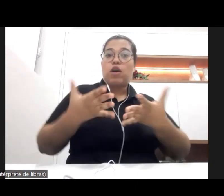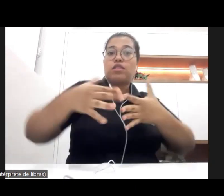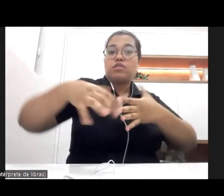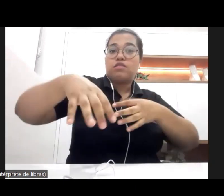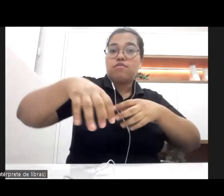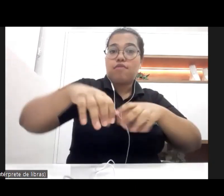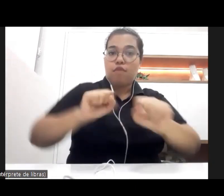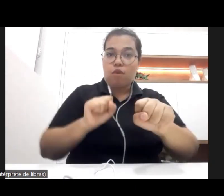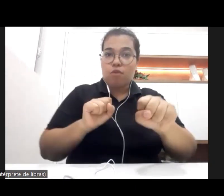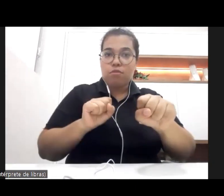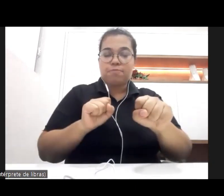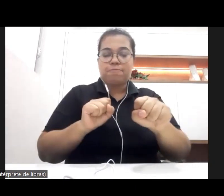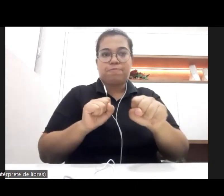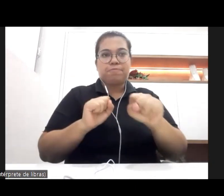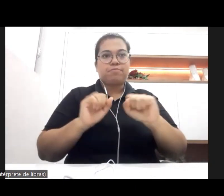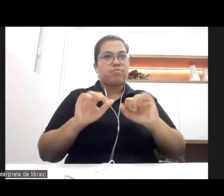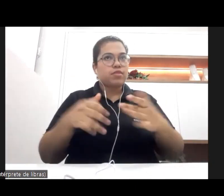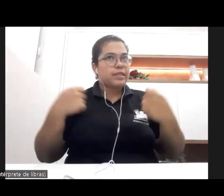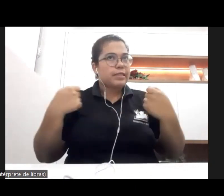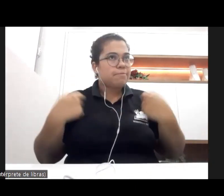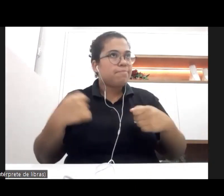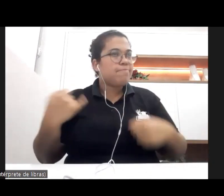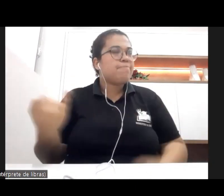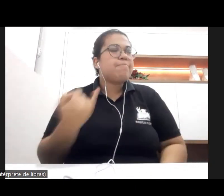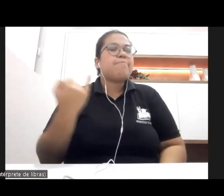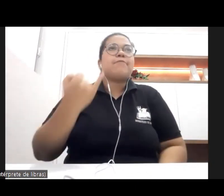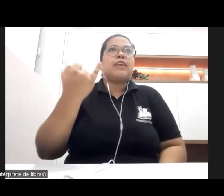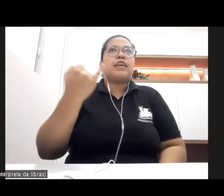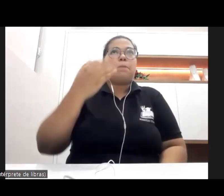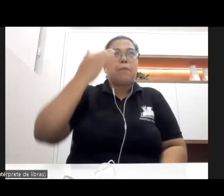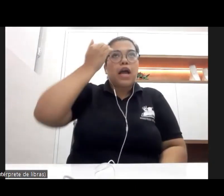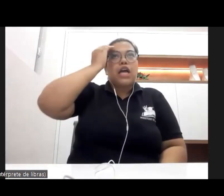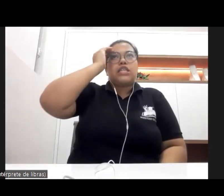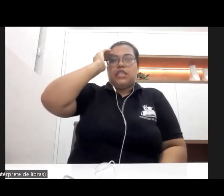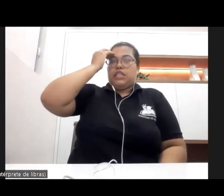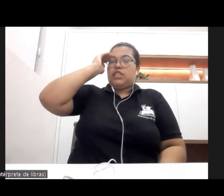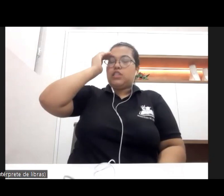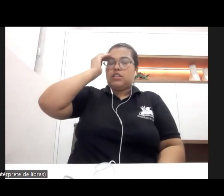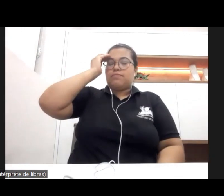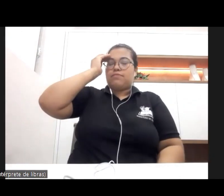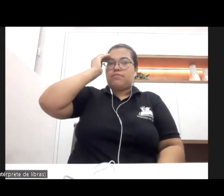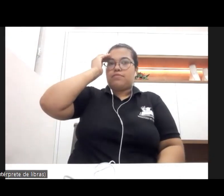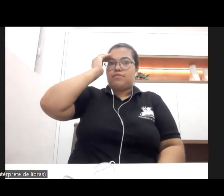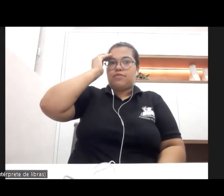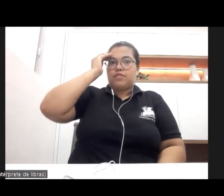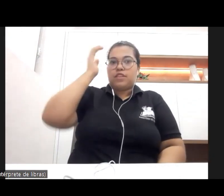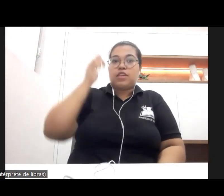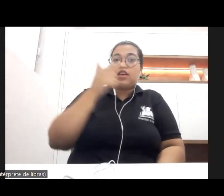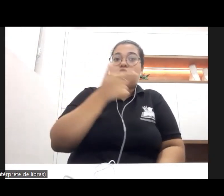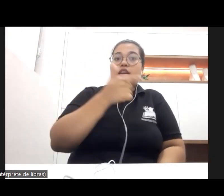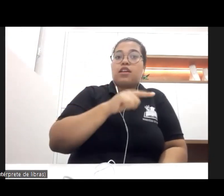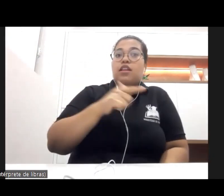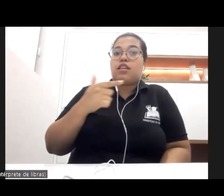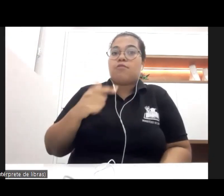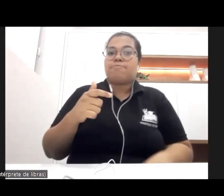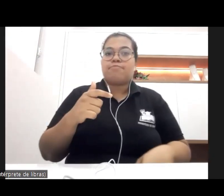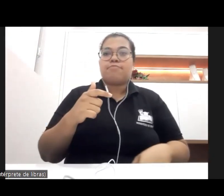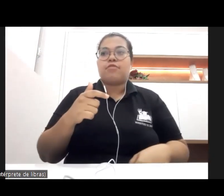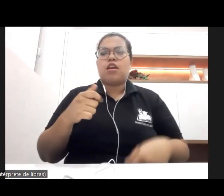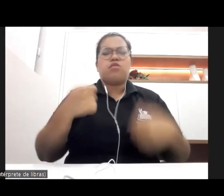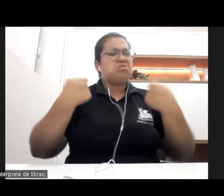é fundamental que nós tenhamos consciência de que não há necessidade dessa